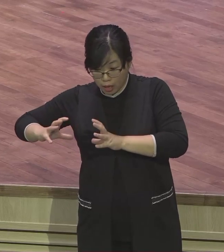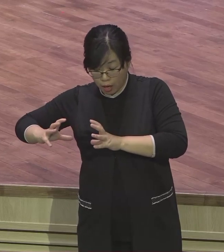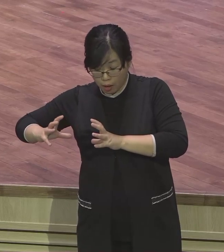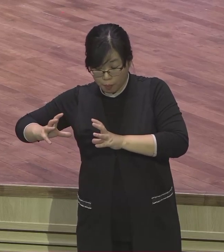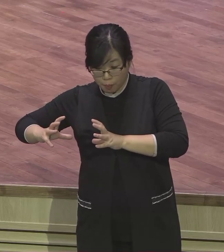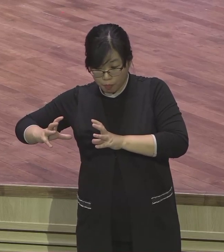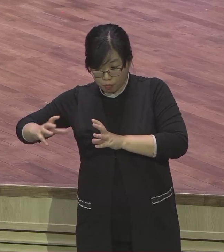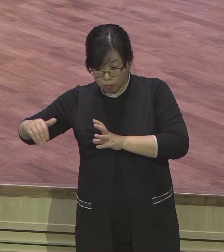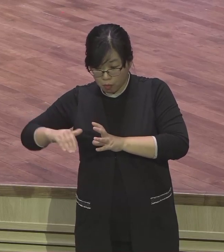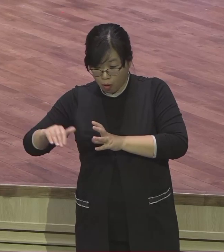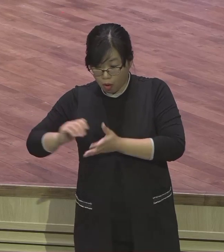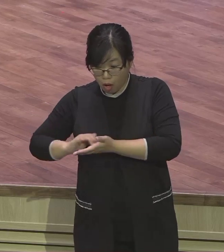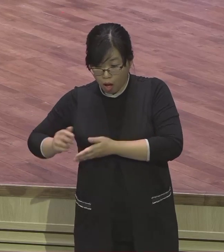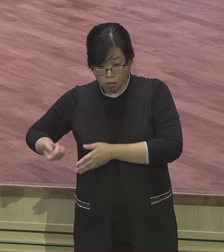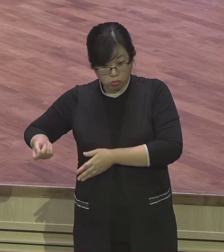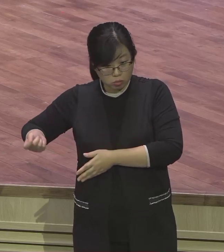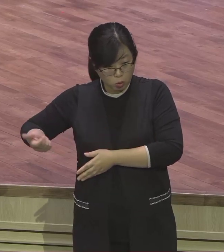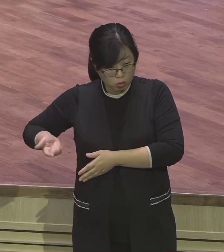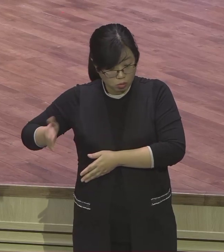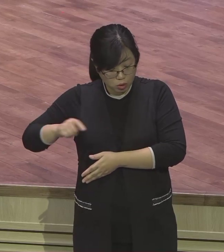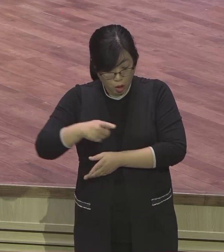해복하자고 손을 잡아버리면 공격할 수도 있다.